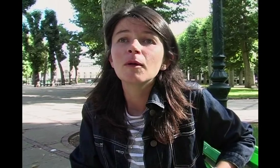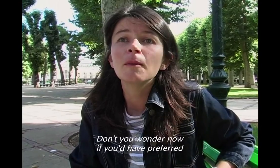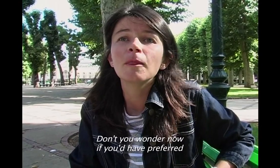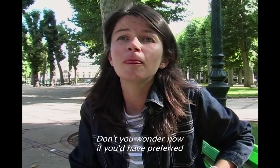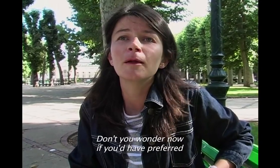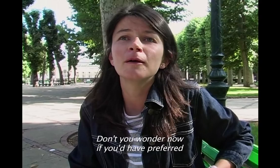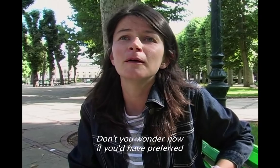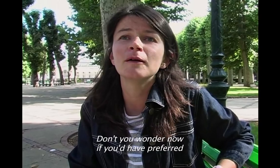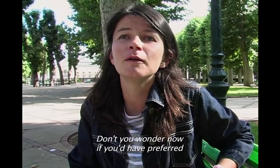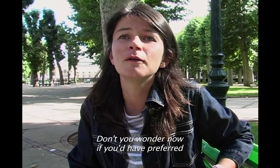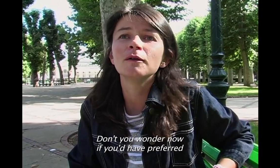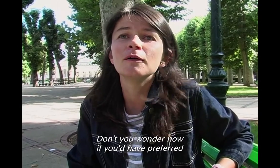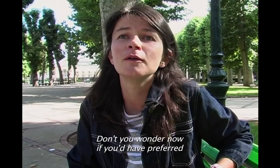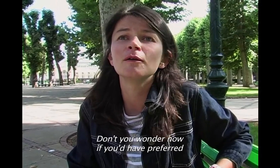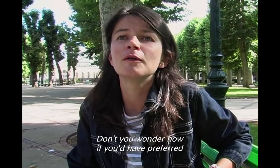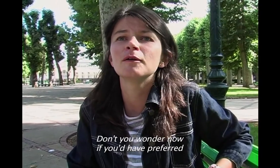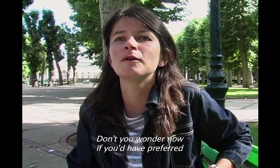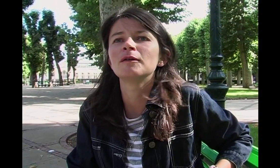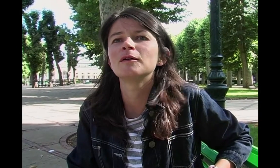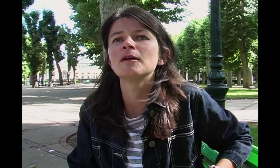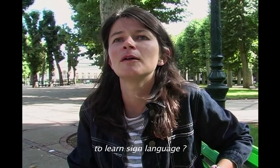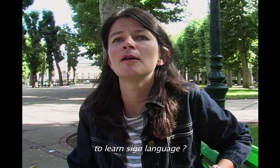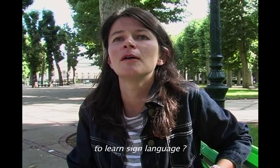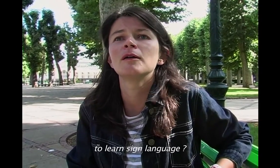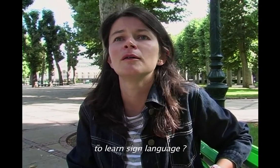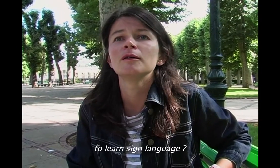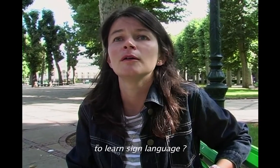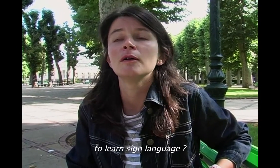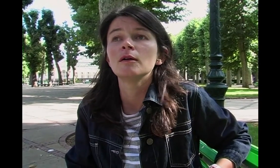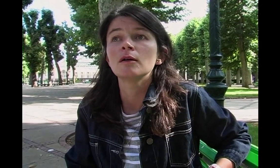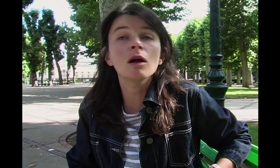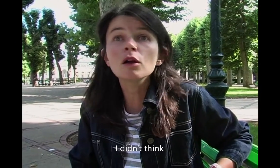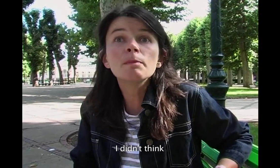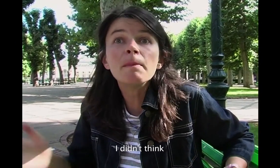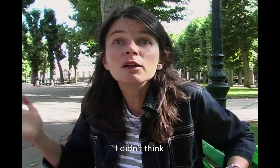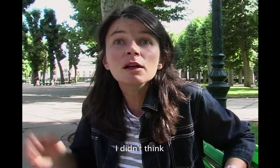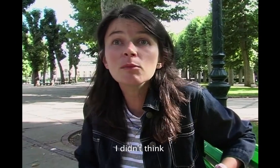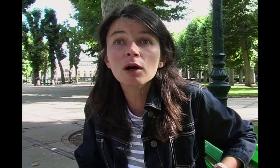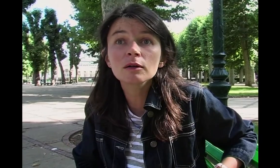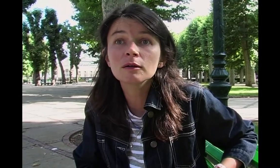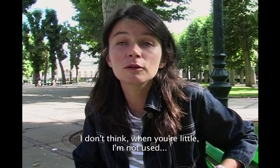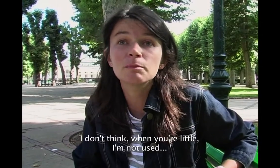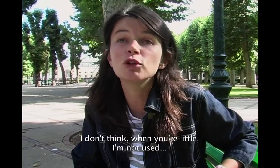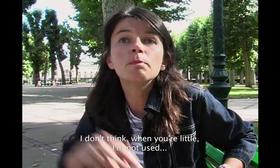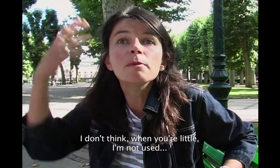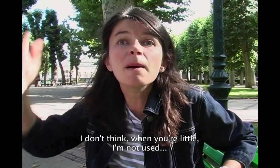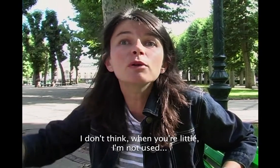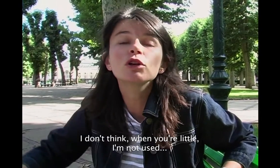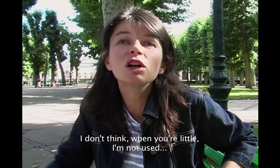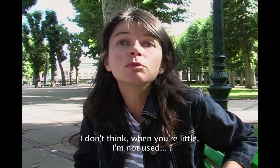Tu ne te demandes pas aujourd'hui si tu aurais préféré apprendre la langue des signes ? Ah non, je n pas passé, moi. Je ne parle pas parce que quand